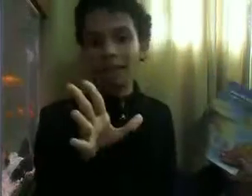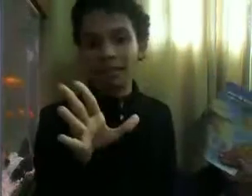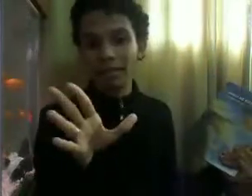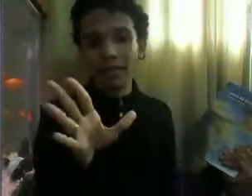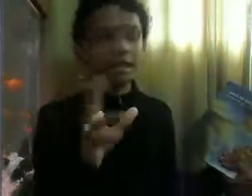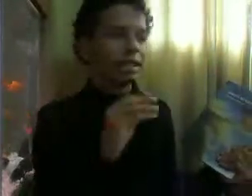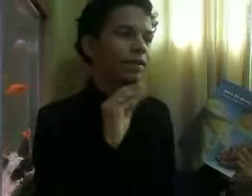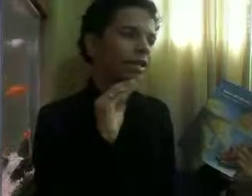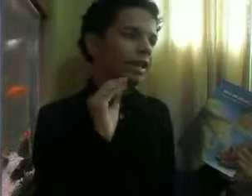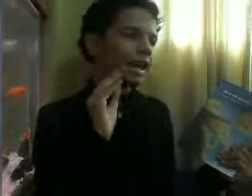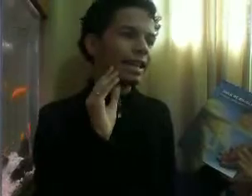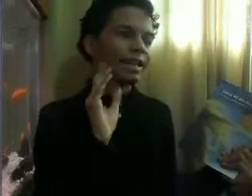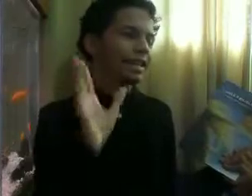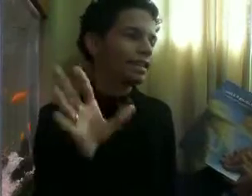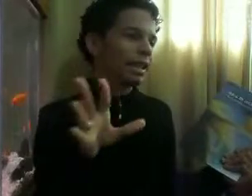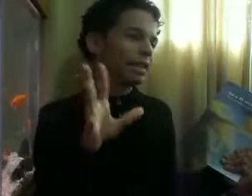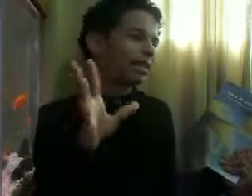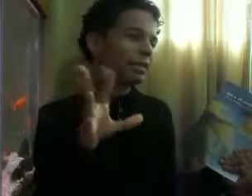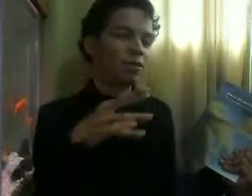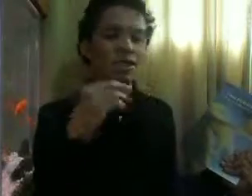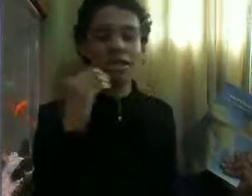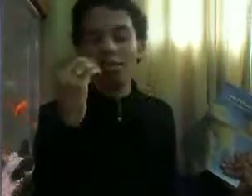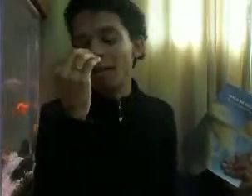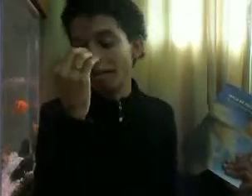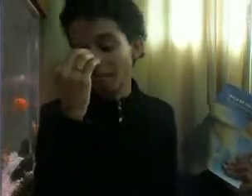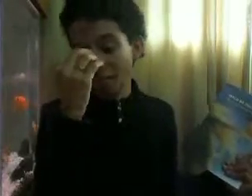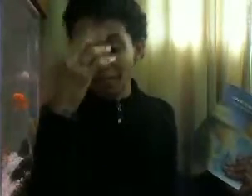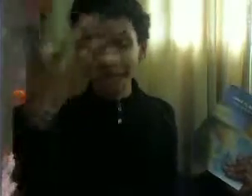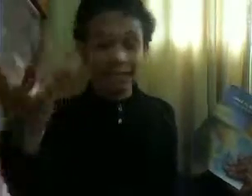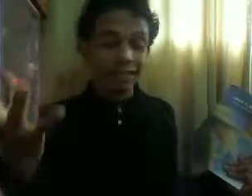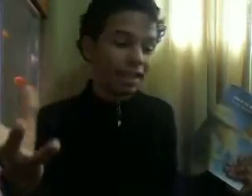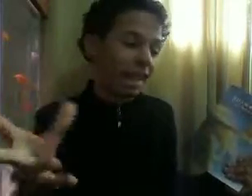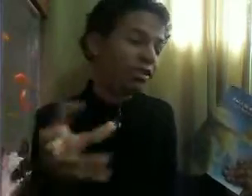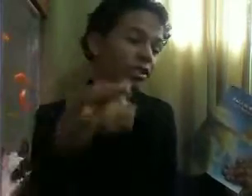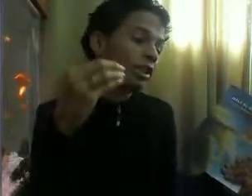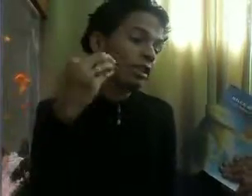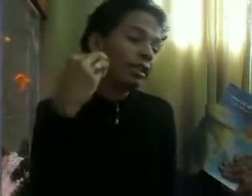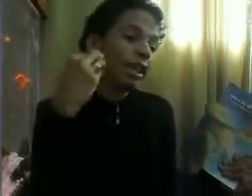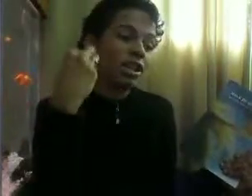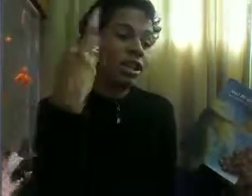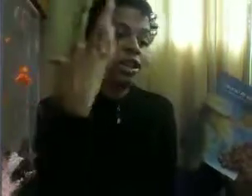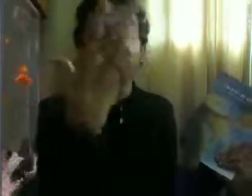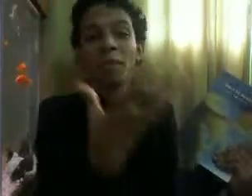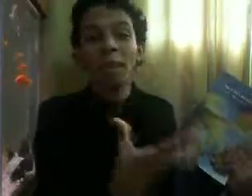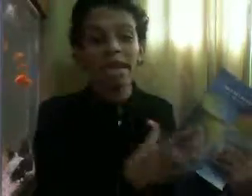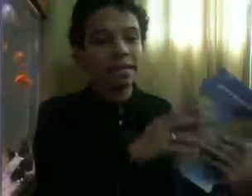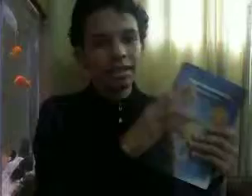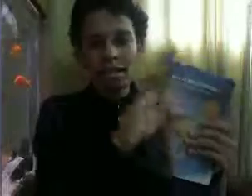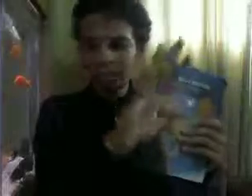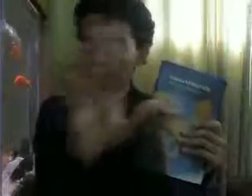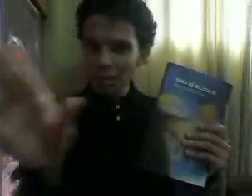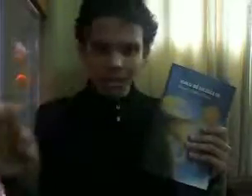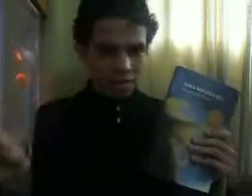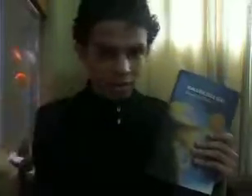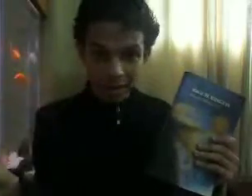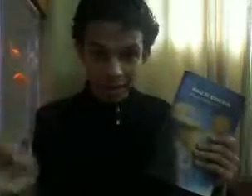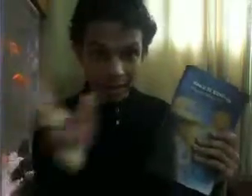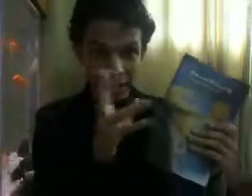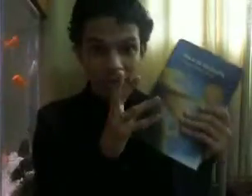Se você é aí Dessas pessoas Que não gosta De ouvir falar de sexo Que acha que se empobrece Não perca seu tempo Lendo